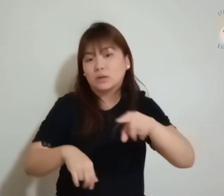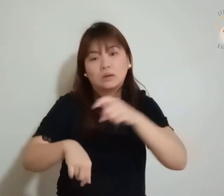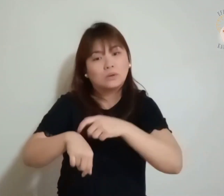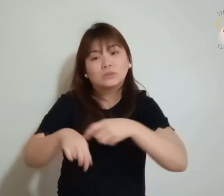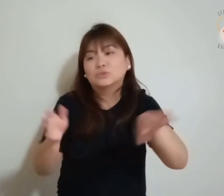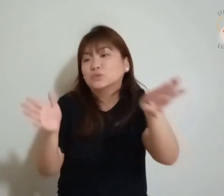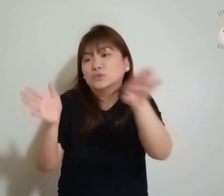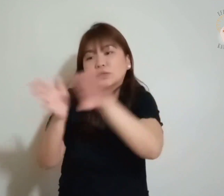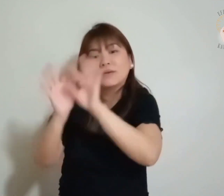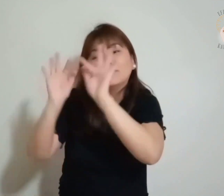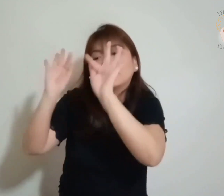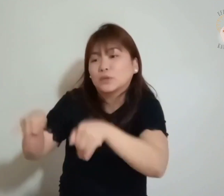será o fim